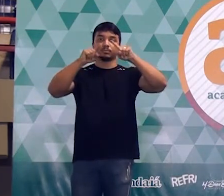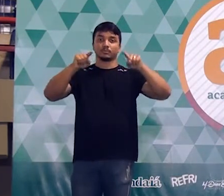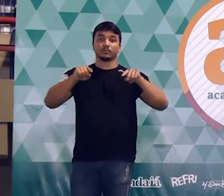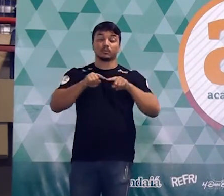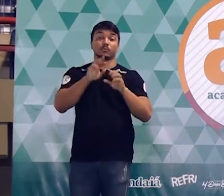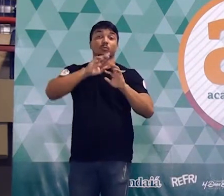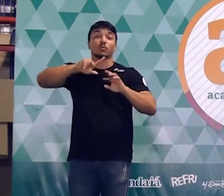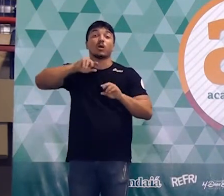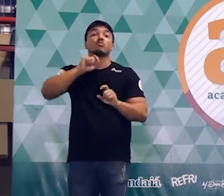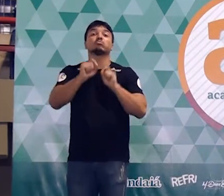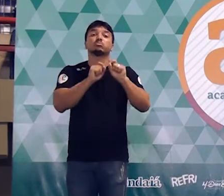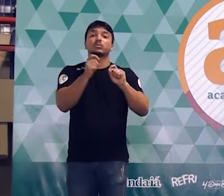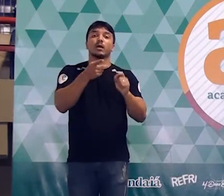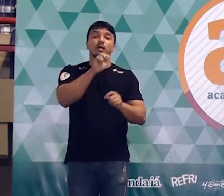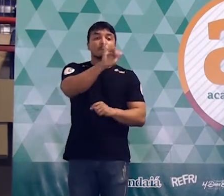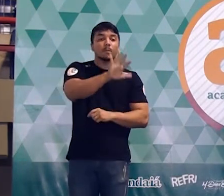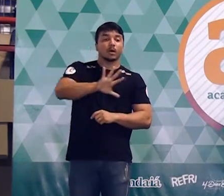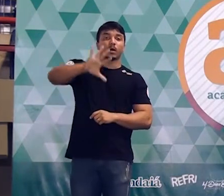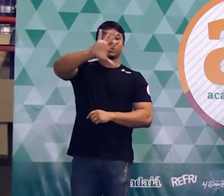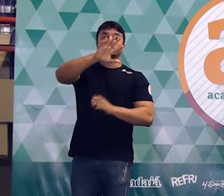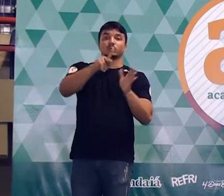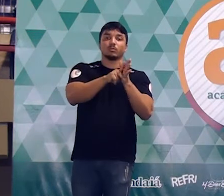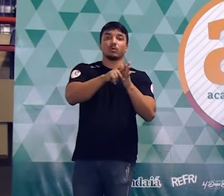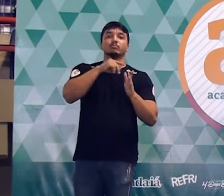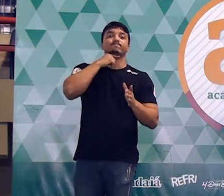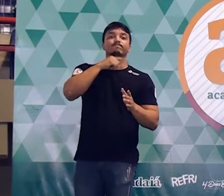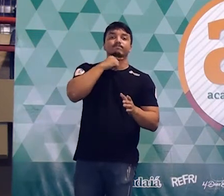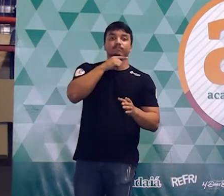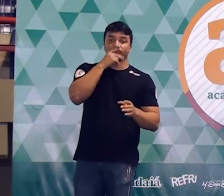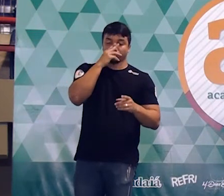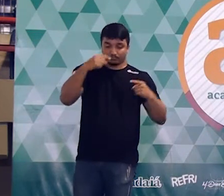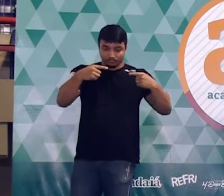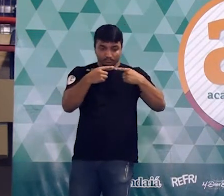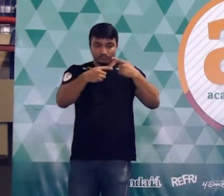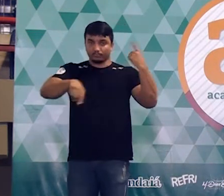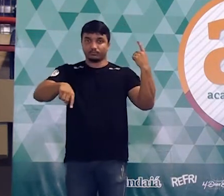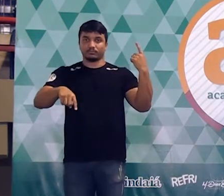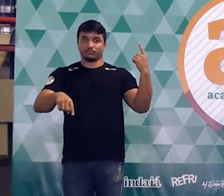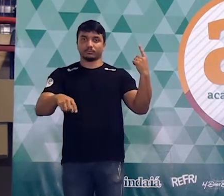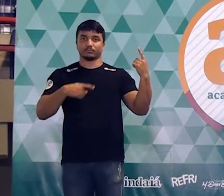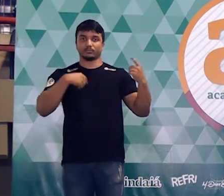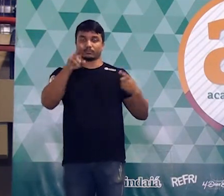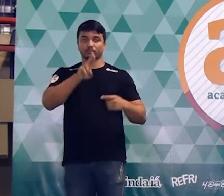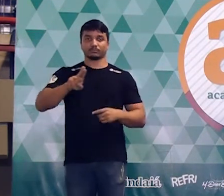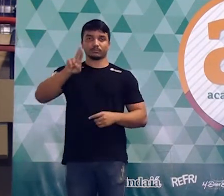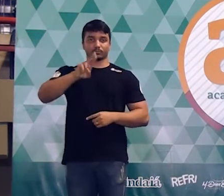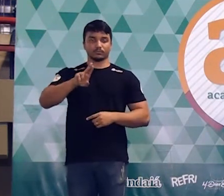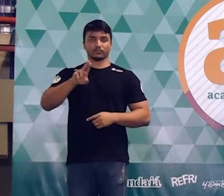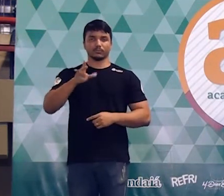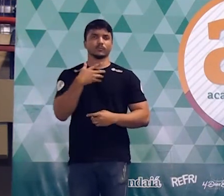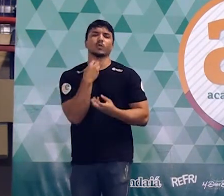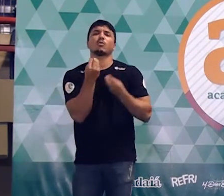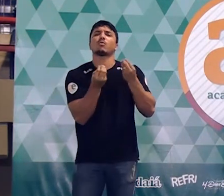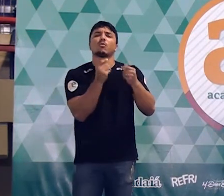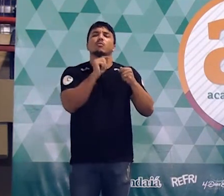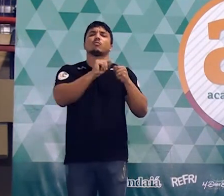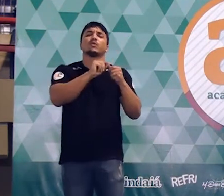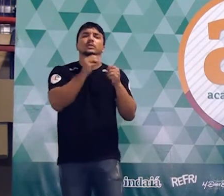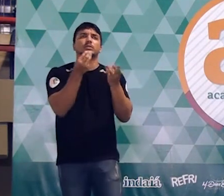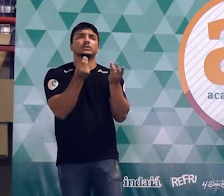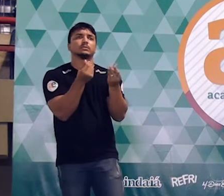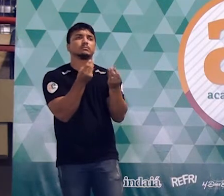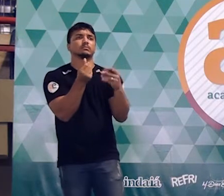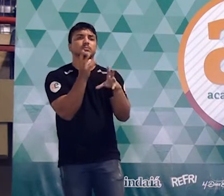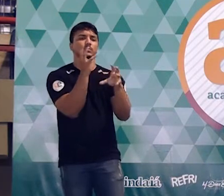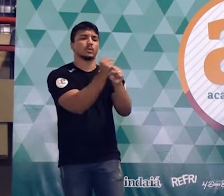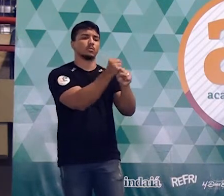losango. E é o quê? É uma figura que não faz parte daquela relação que habitualmente a gente trabalha. Sim, e como é que eu vou fazer então, Alexandre?